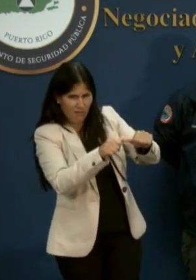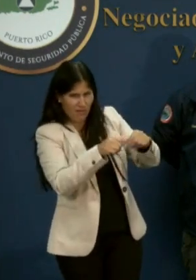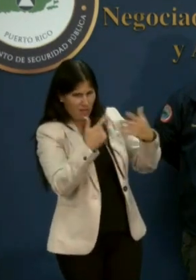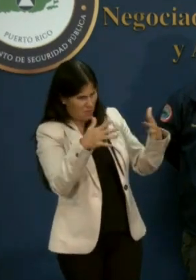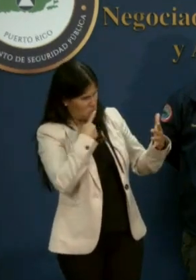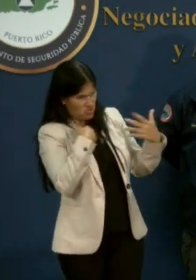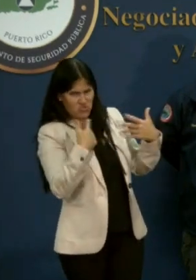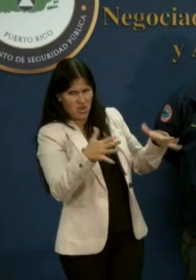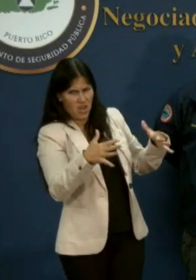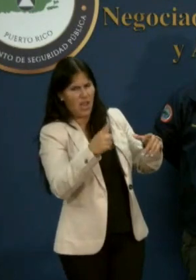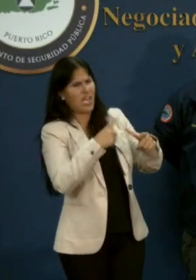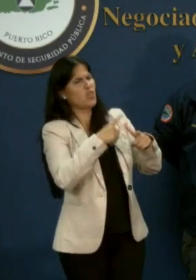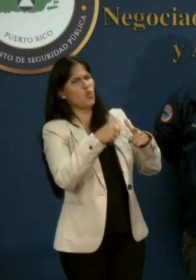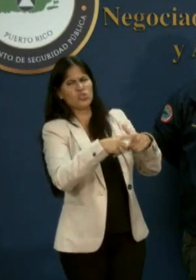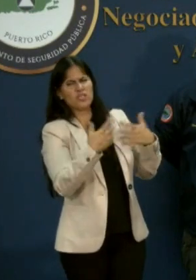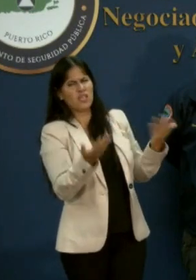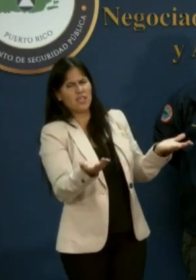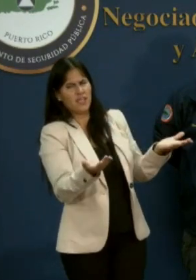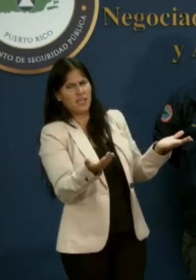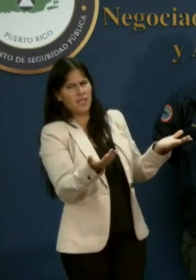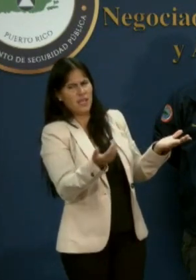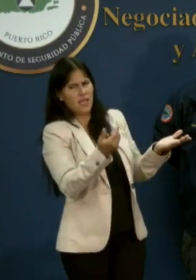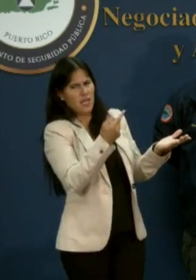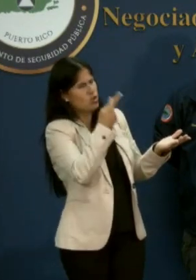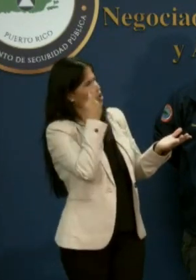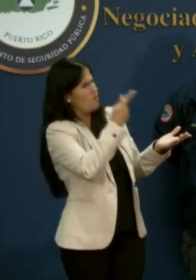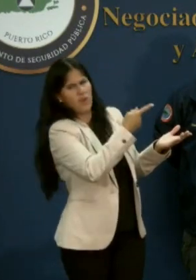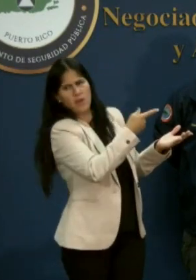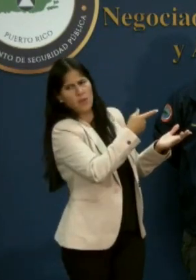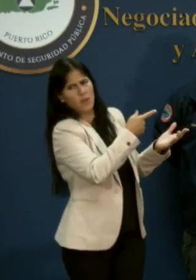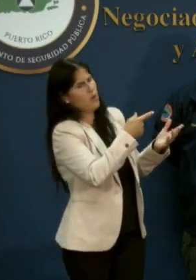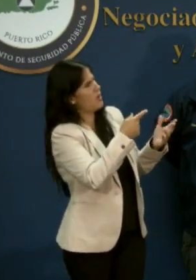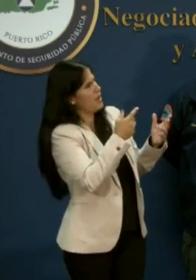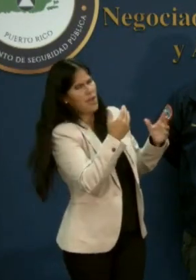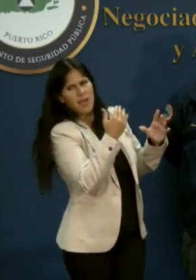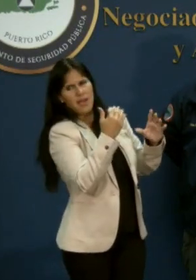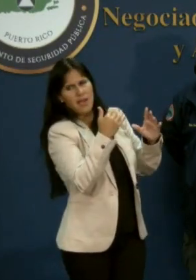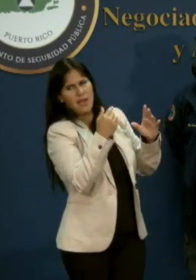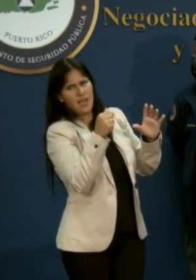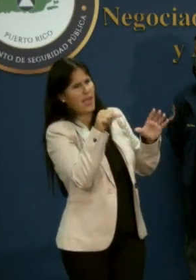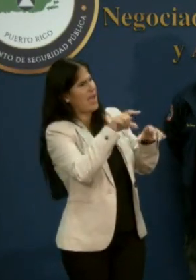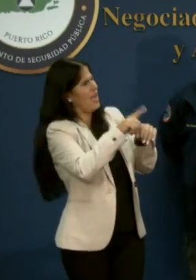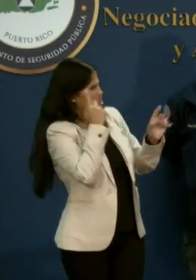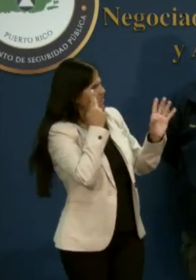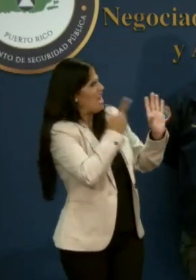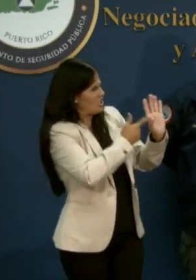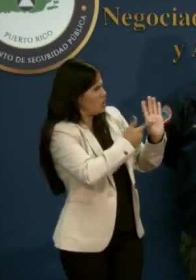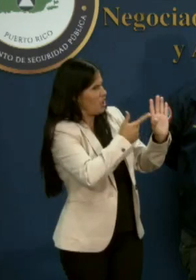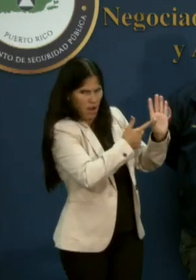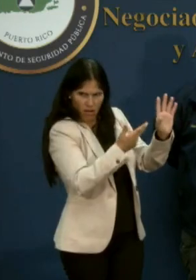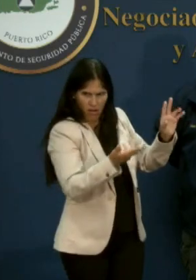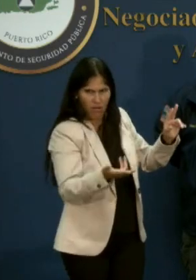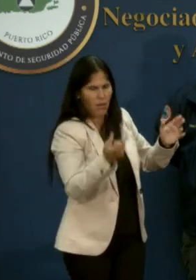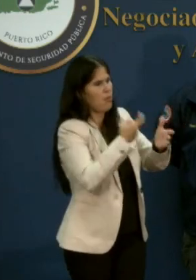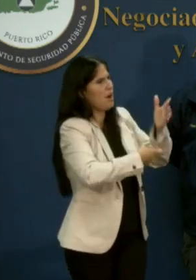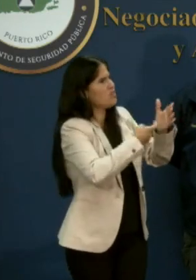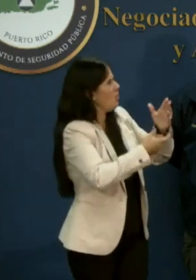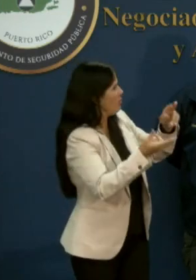estamos recibiendo a través de las redes sociales estaciones de gasolina cobrando más de un dólar